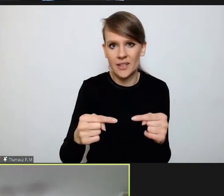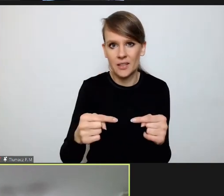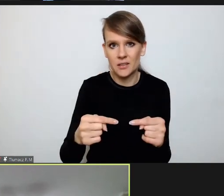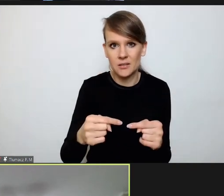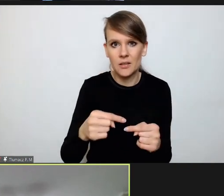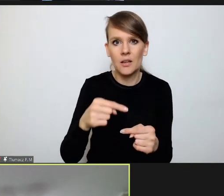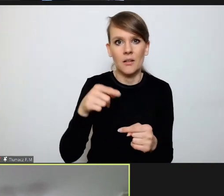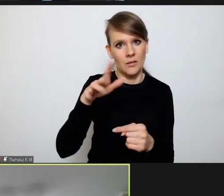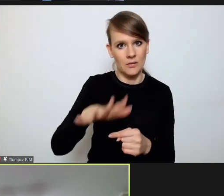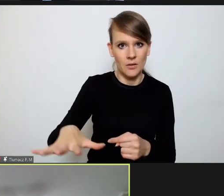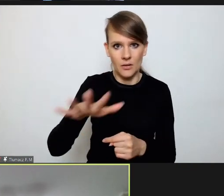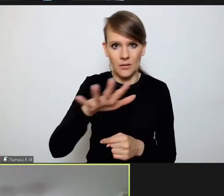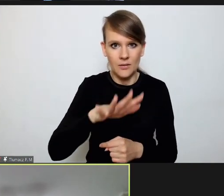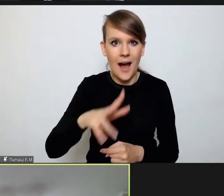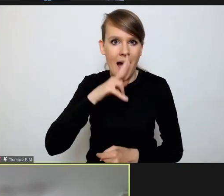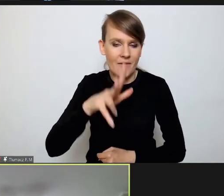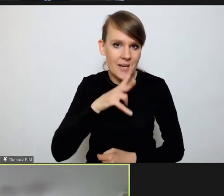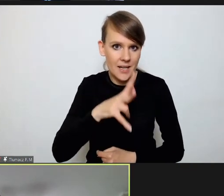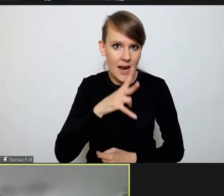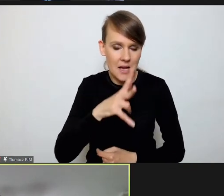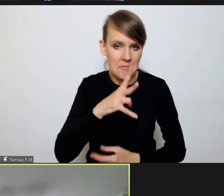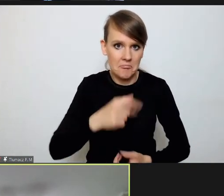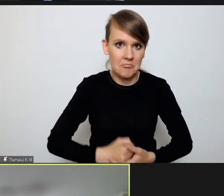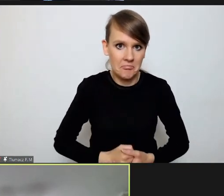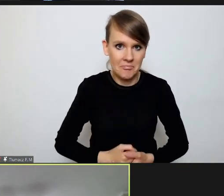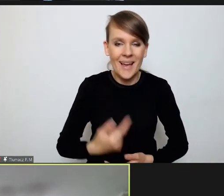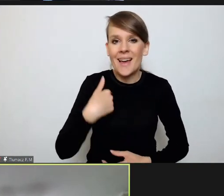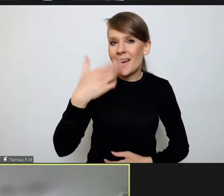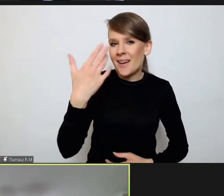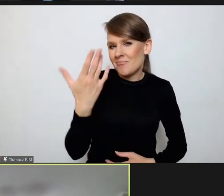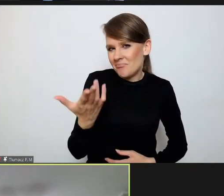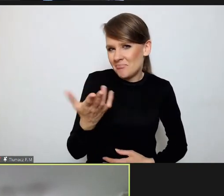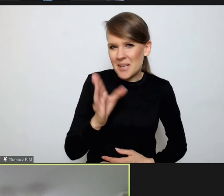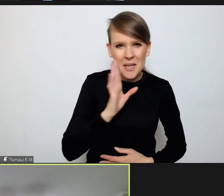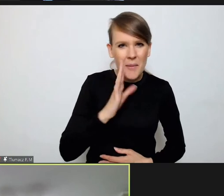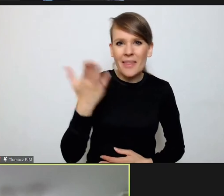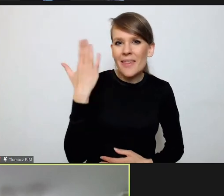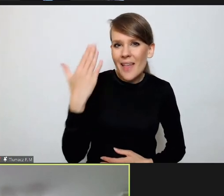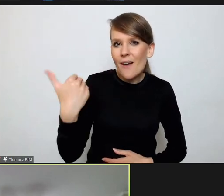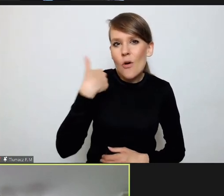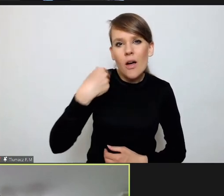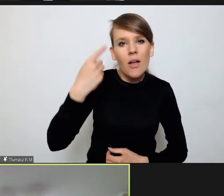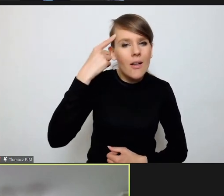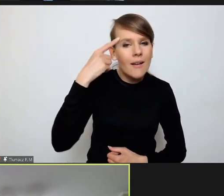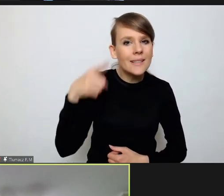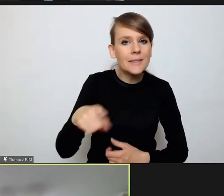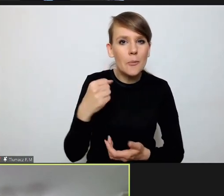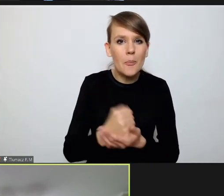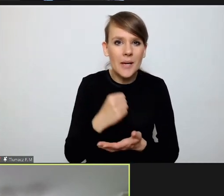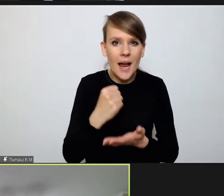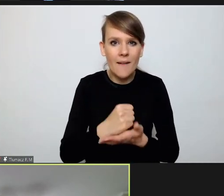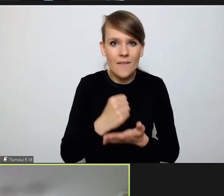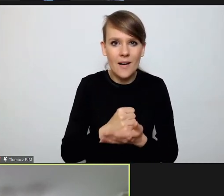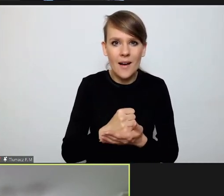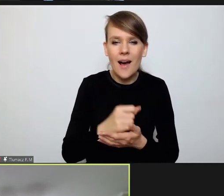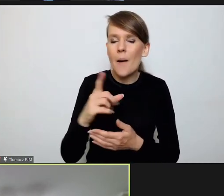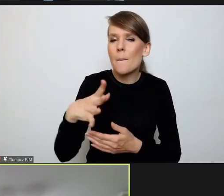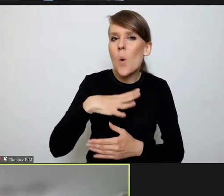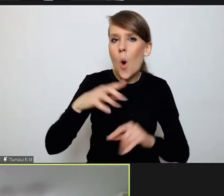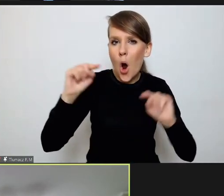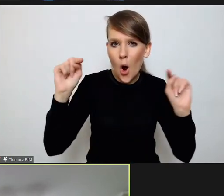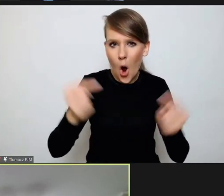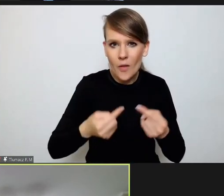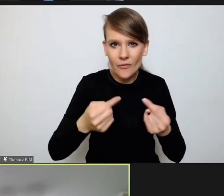kontynencie afrykańskim. Ja wiem, nie tak dawno chyba nawet wspominaliśmy o jednej kwestii, o jednym konflikcie